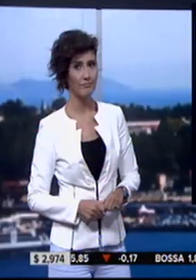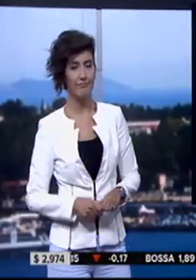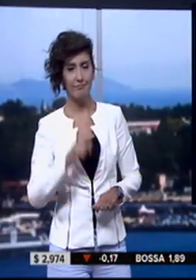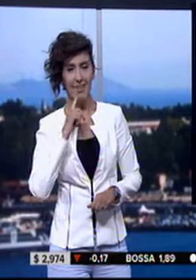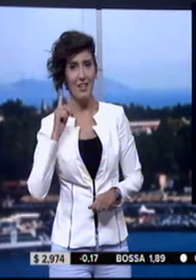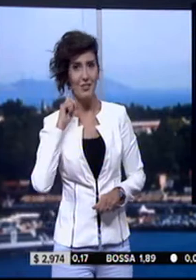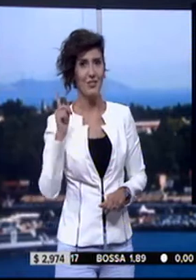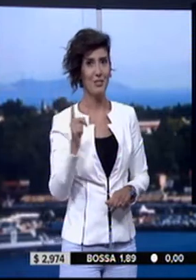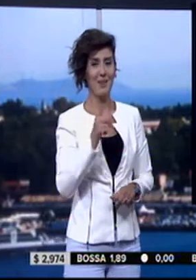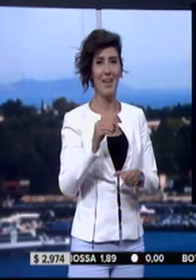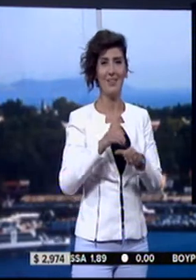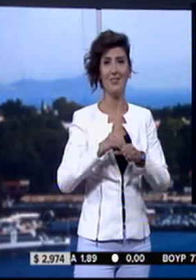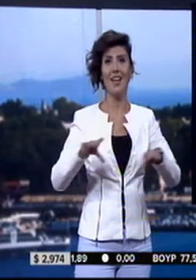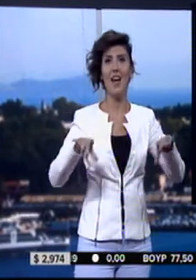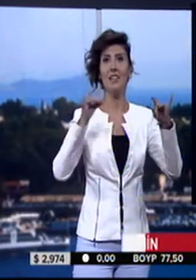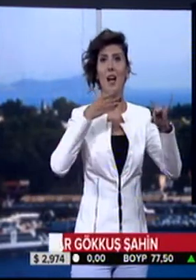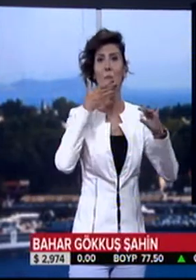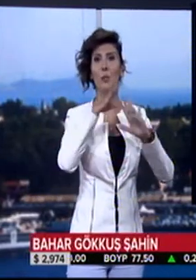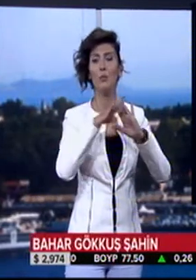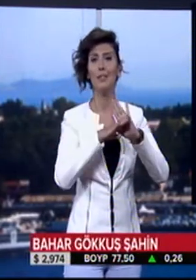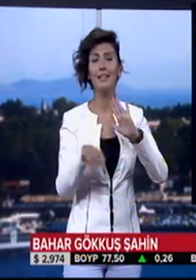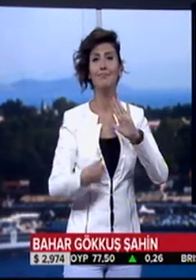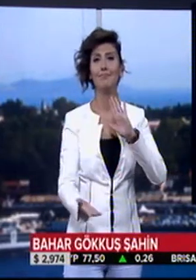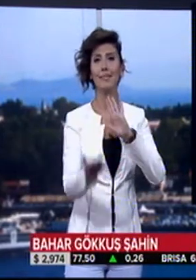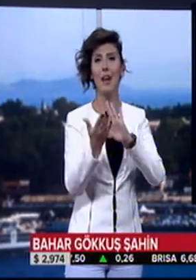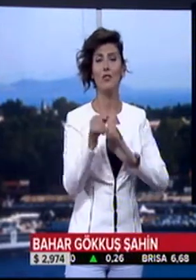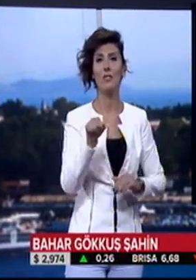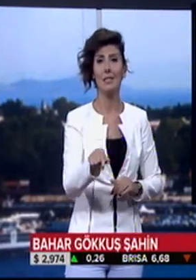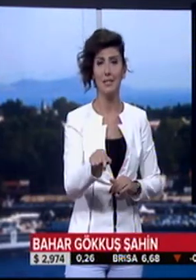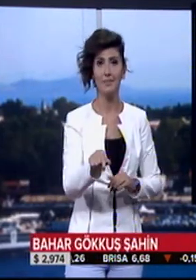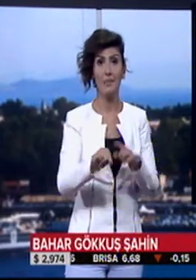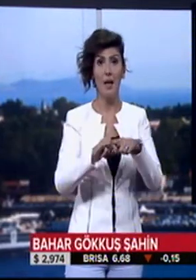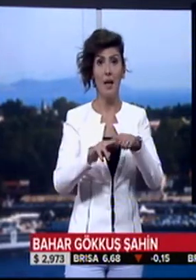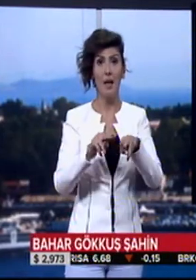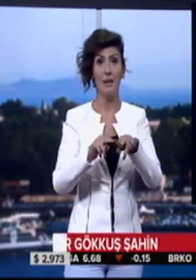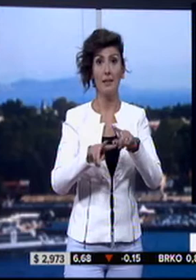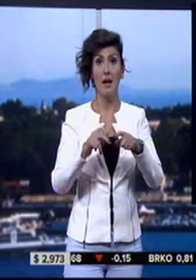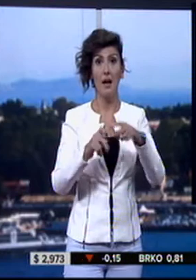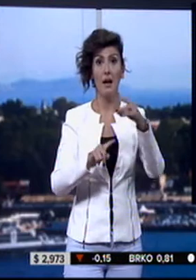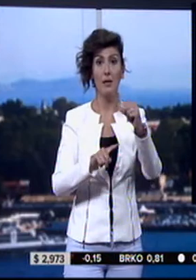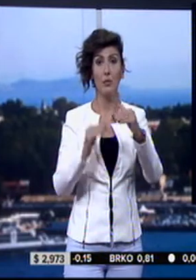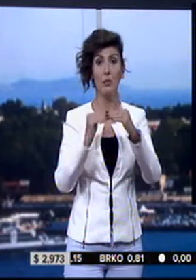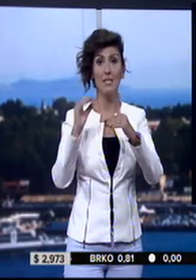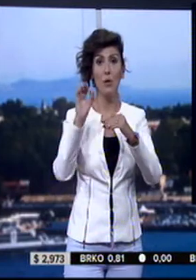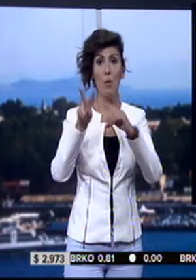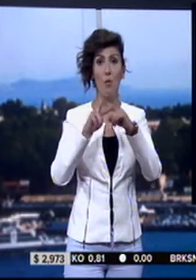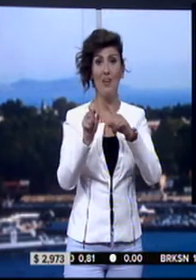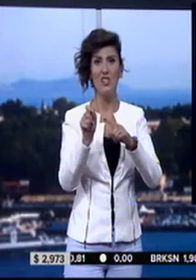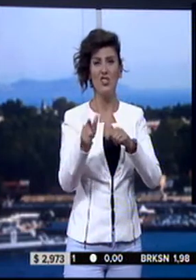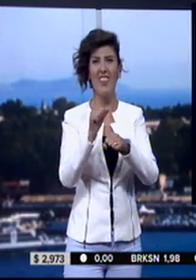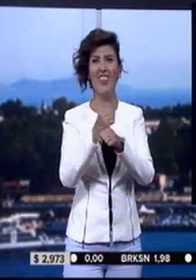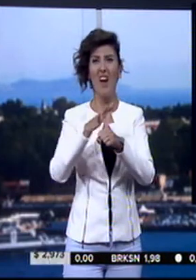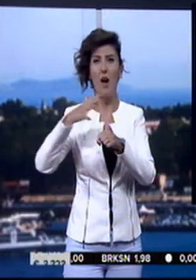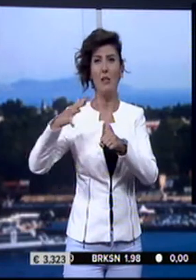İŞİTME ENGELİLER İÇİN HAZIRLADIĞIMIZ HABER BÜLTENİ İLE KARŞINIZDAYIZ BU KEZ Hakkari'nin Yüksekova ilçesi Dağlıca